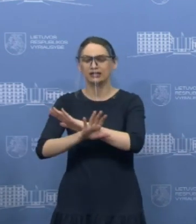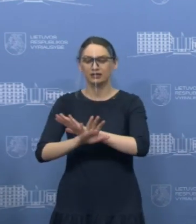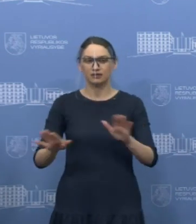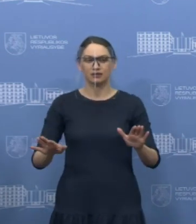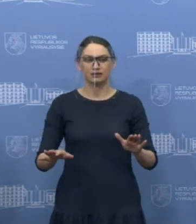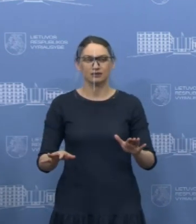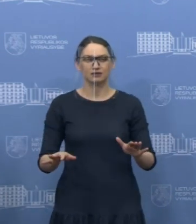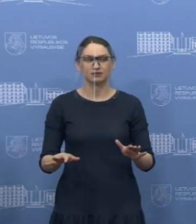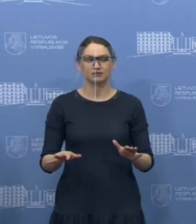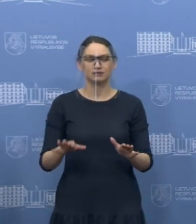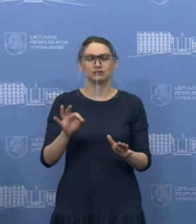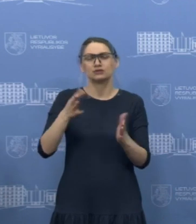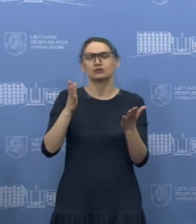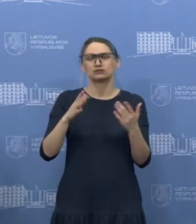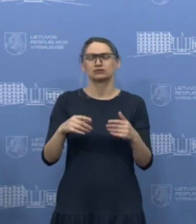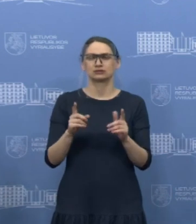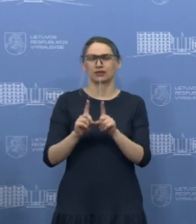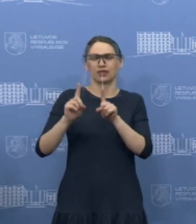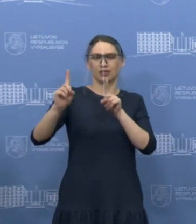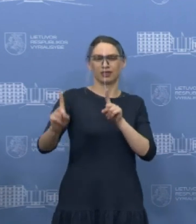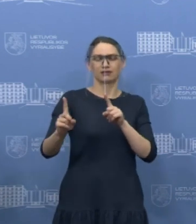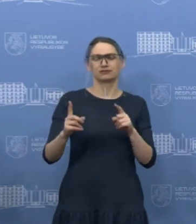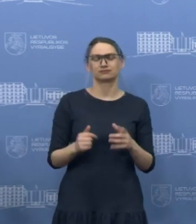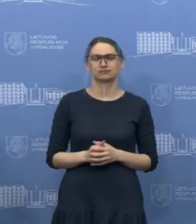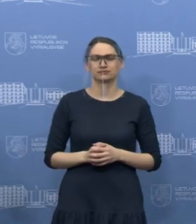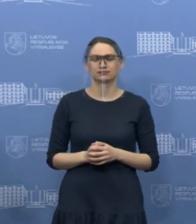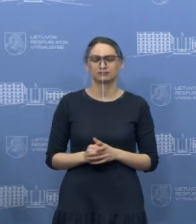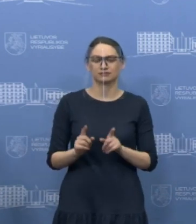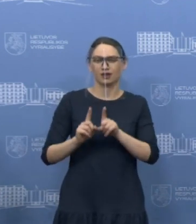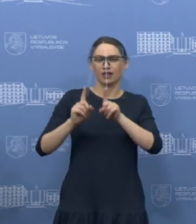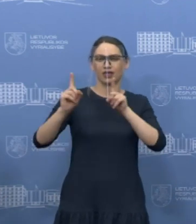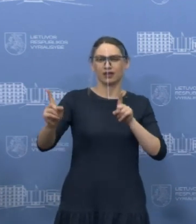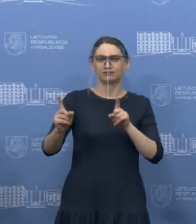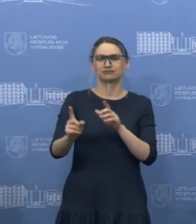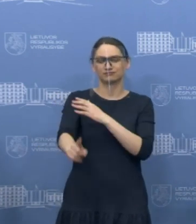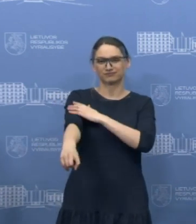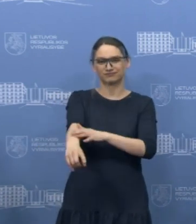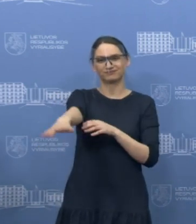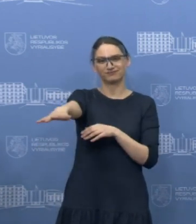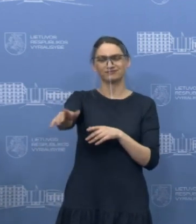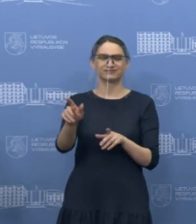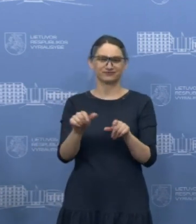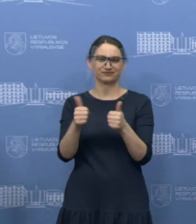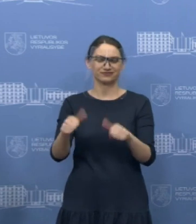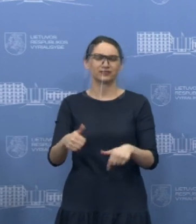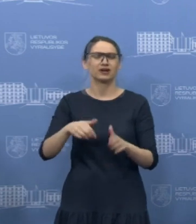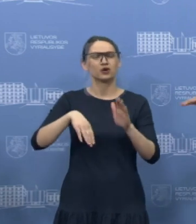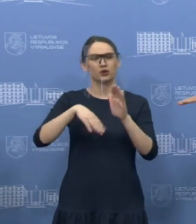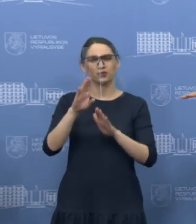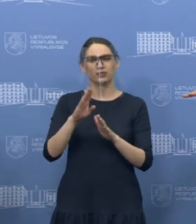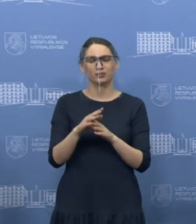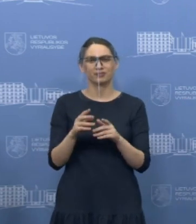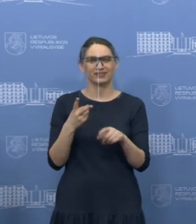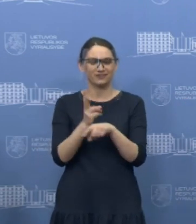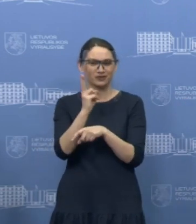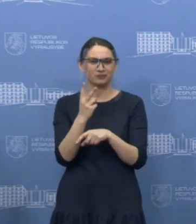tiesiog laikykite saugos atstumą. Tas saugos atstumas tai yra per ištiestą ranką bent jau, o geriausia per